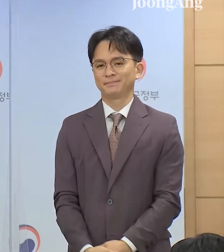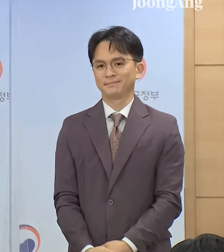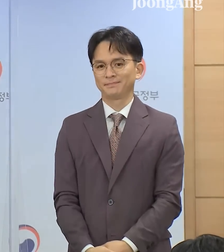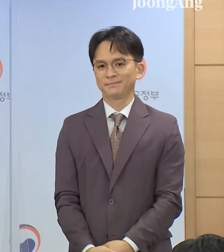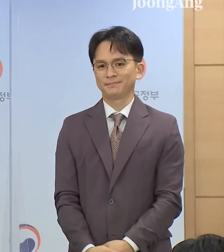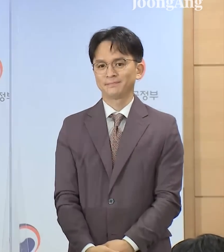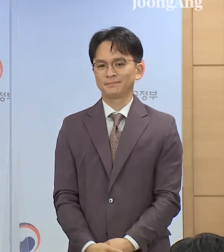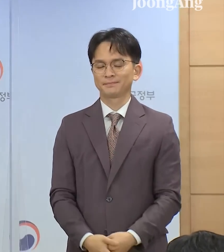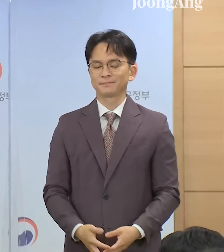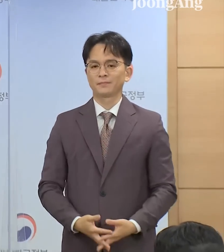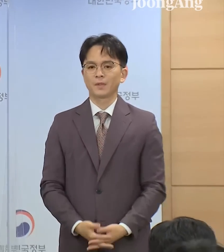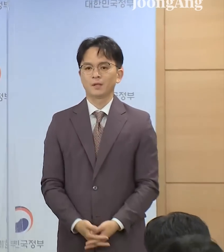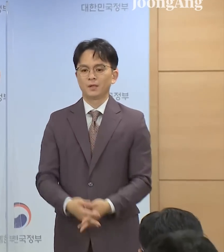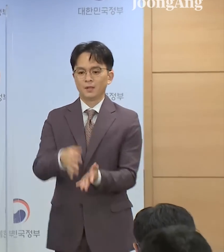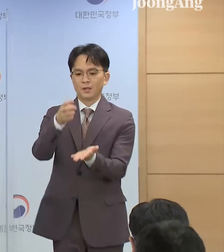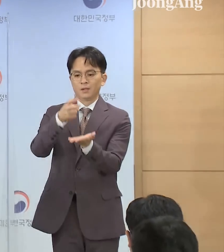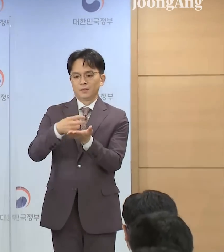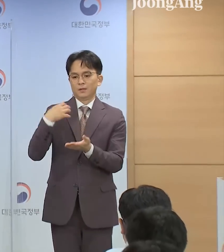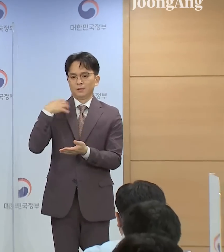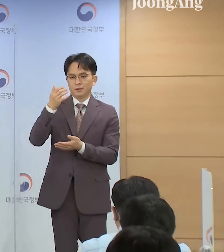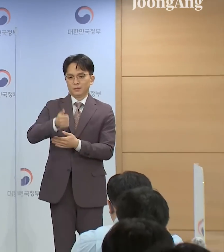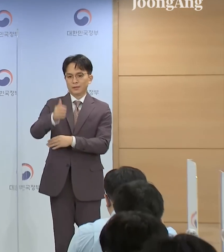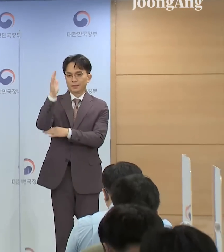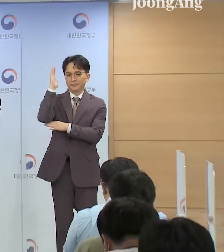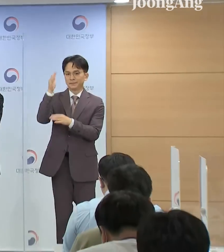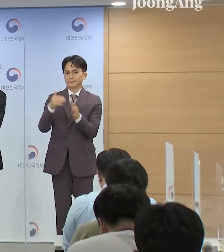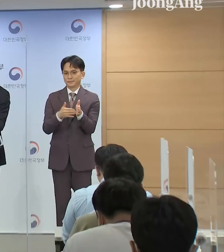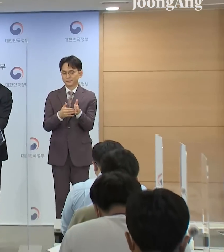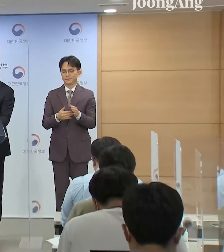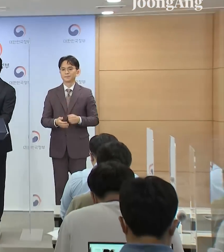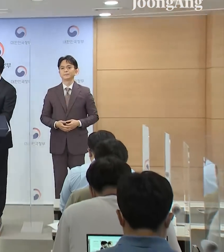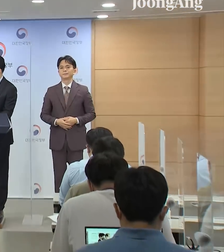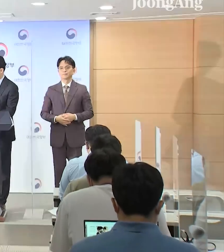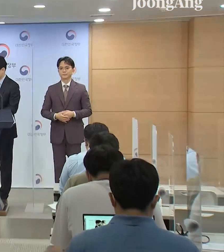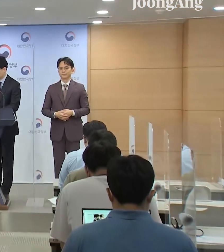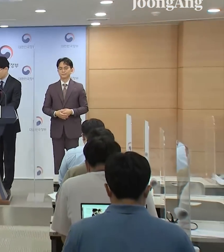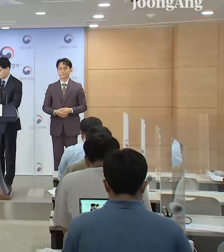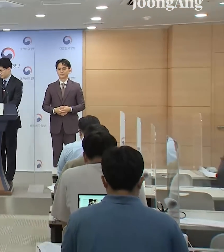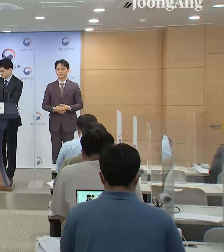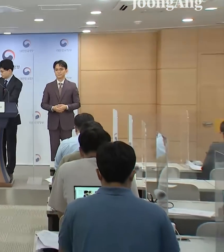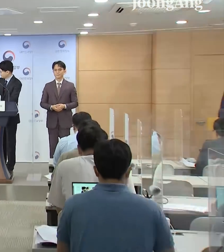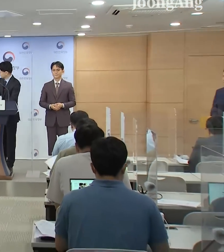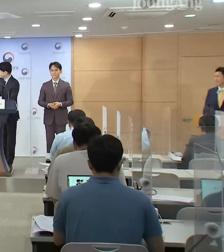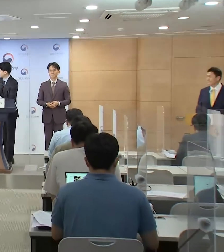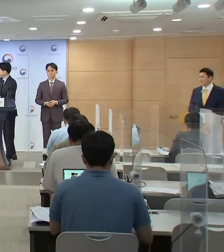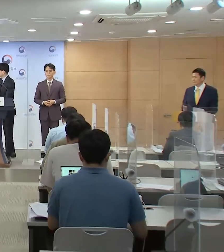이곳으로 법무부 장관의 브리핑을 마치겠습니다. 감사합니다.